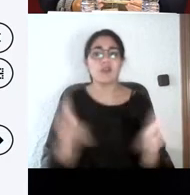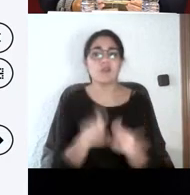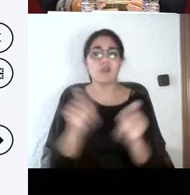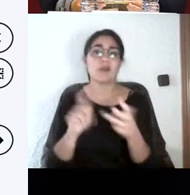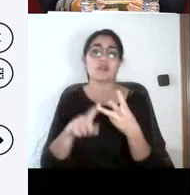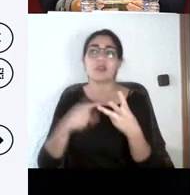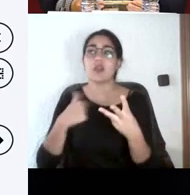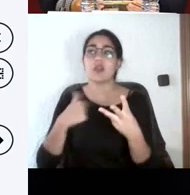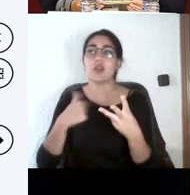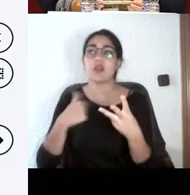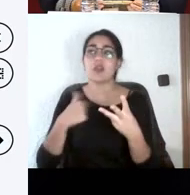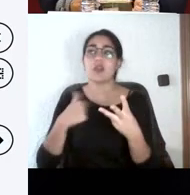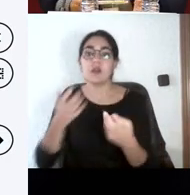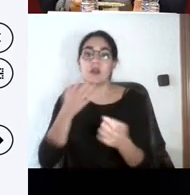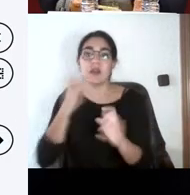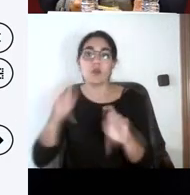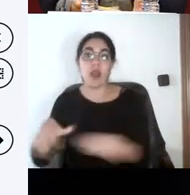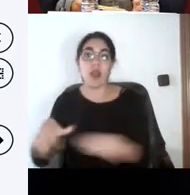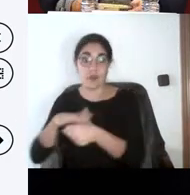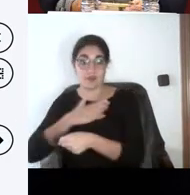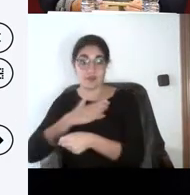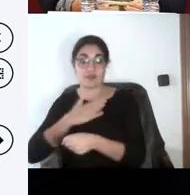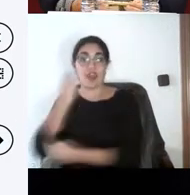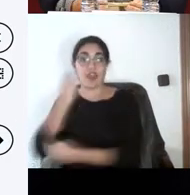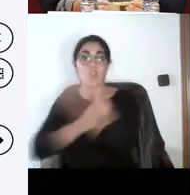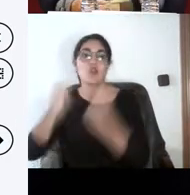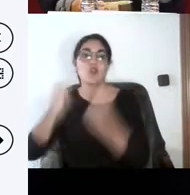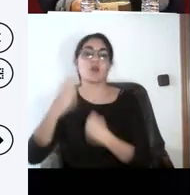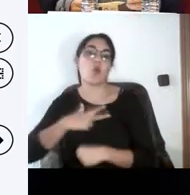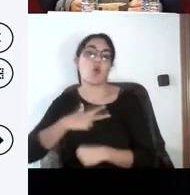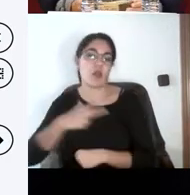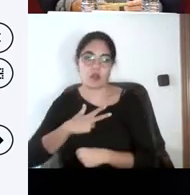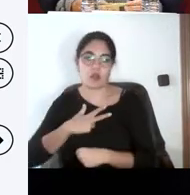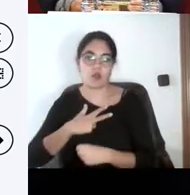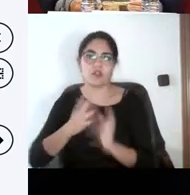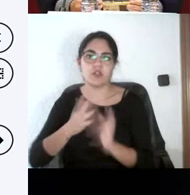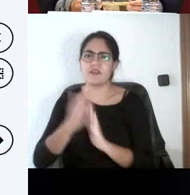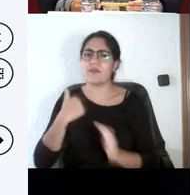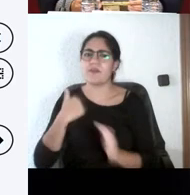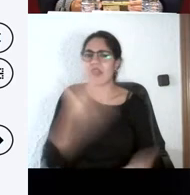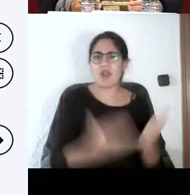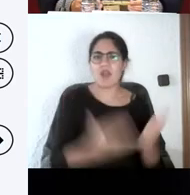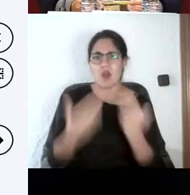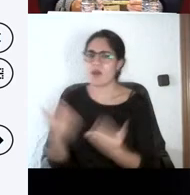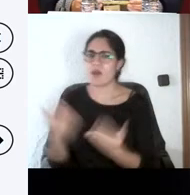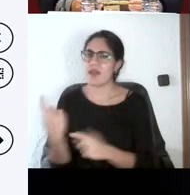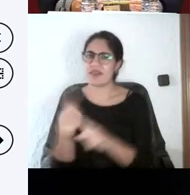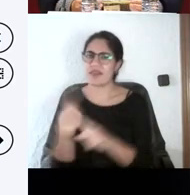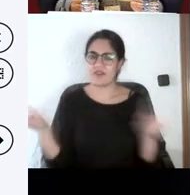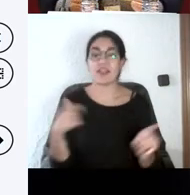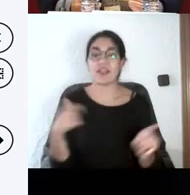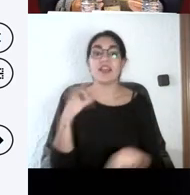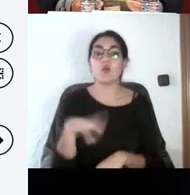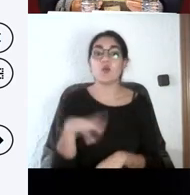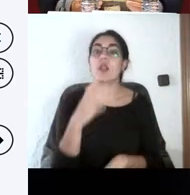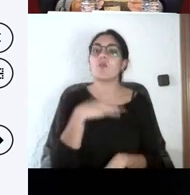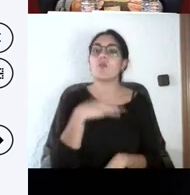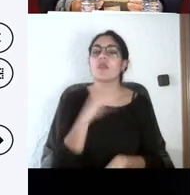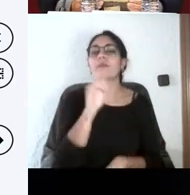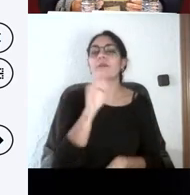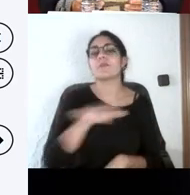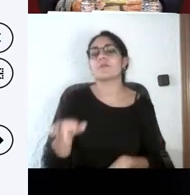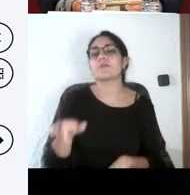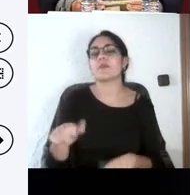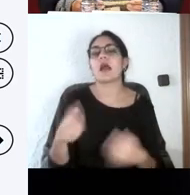economía y jurídica. Y es verdad, y comparto con Teo, que los alumnos prefieren las prácticas, y